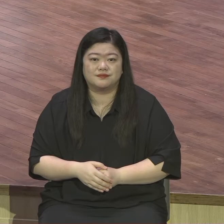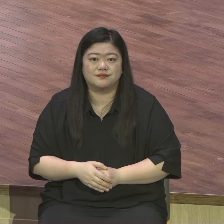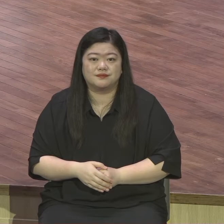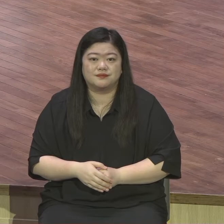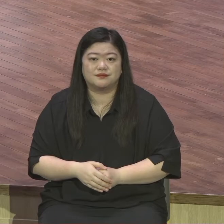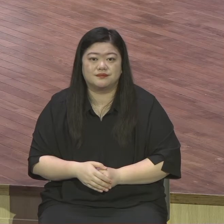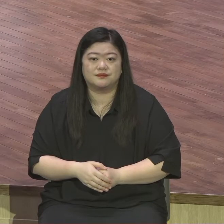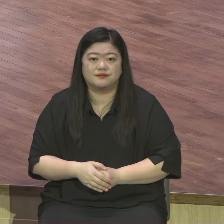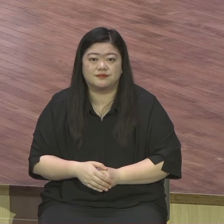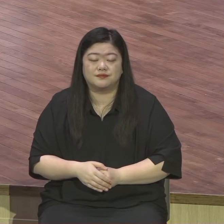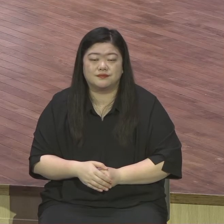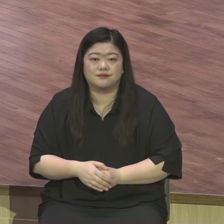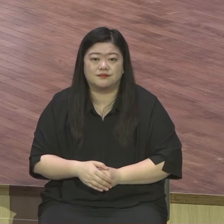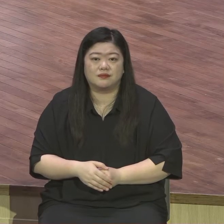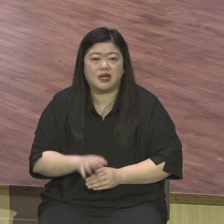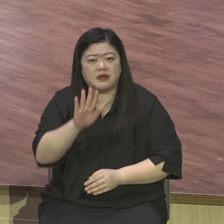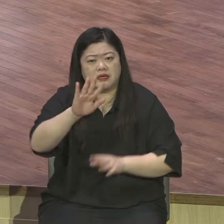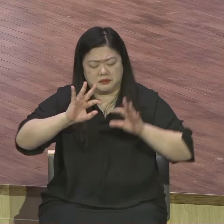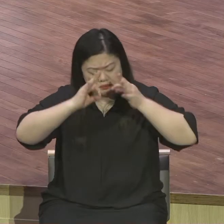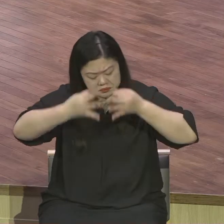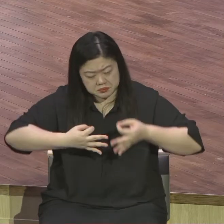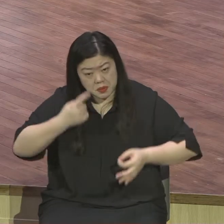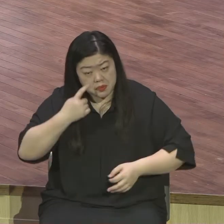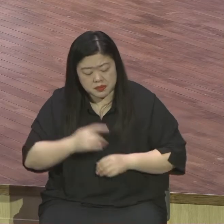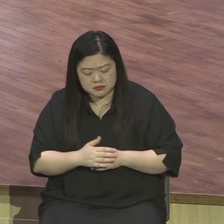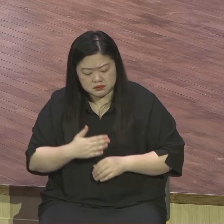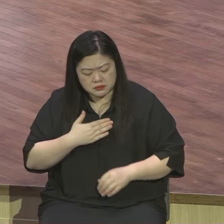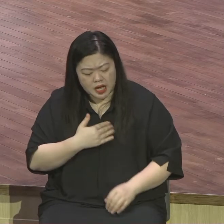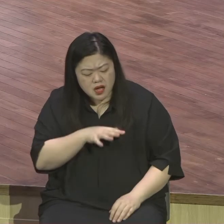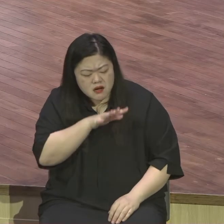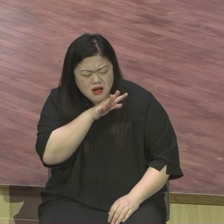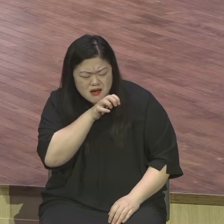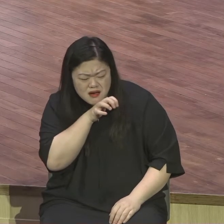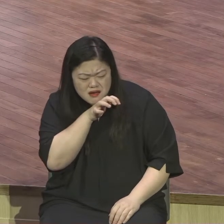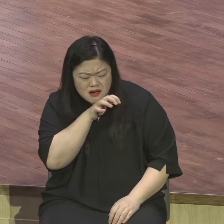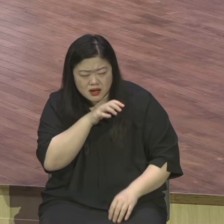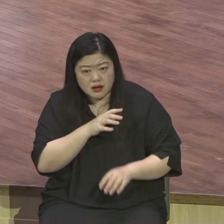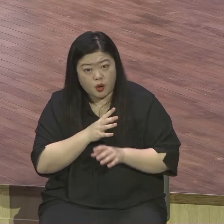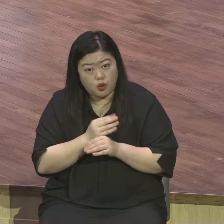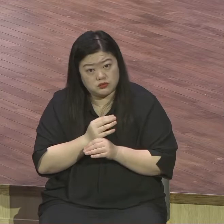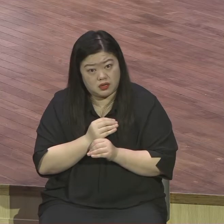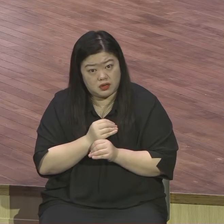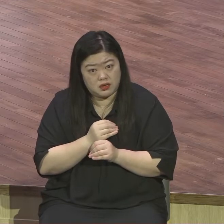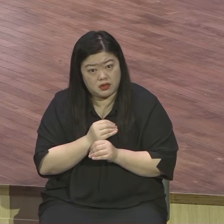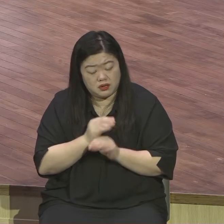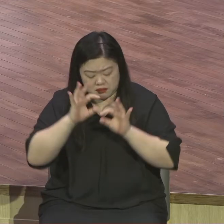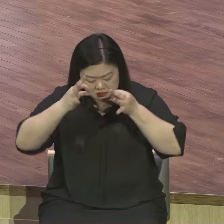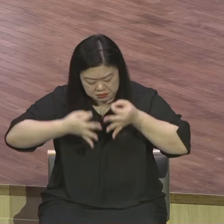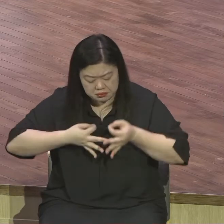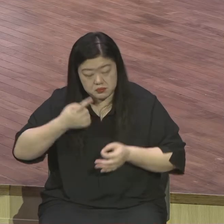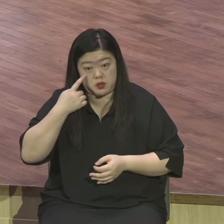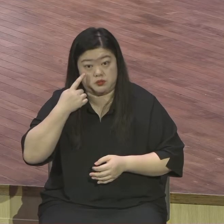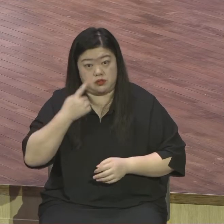불평 원망이 흘러나옵니까 언제 불평 원망이 흘러나와요 대부분의